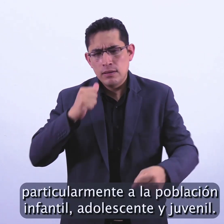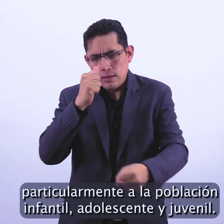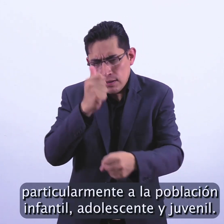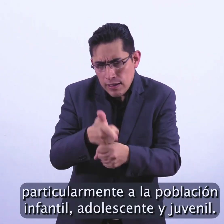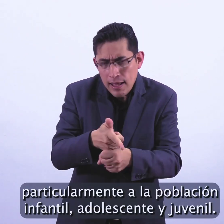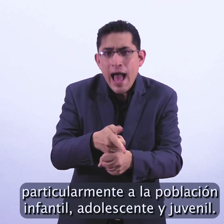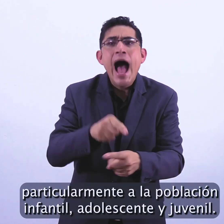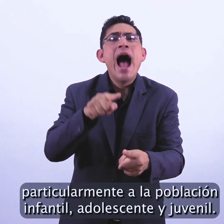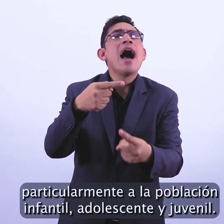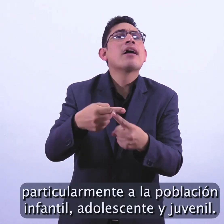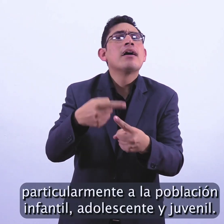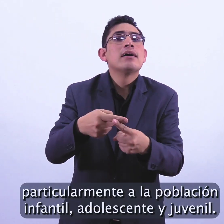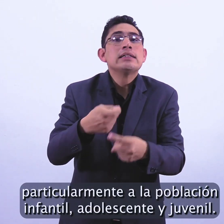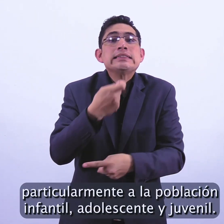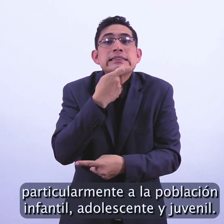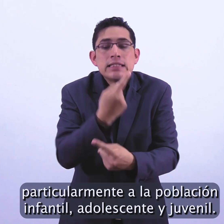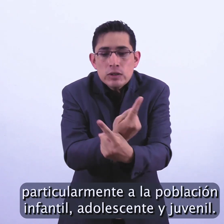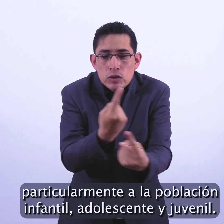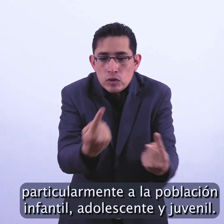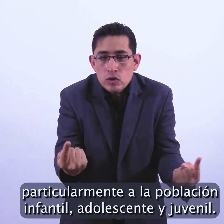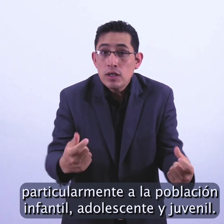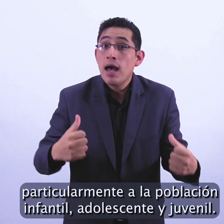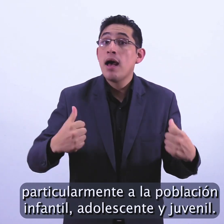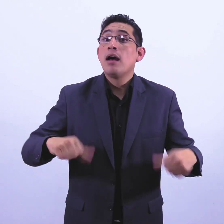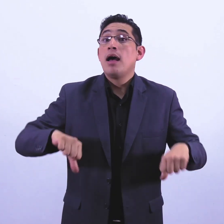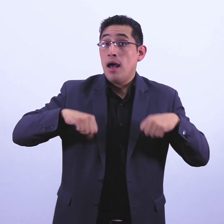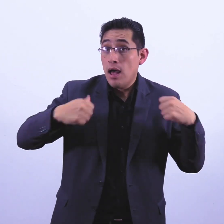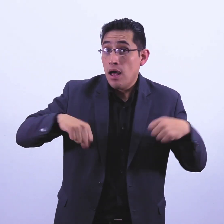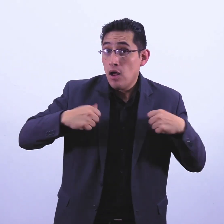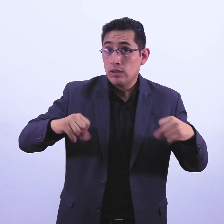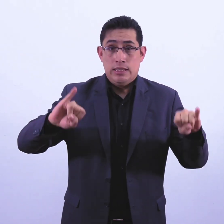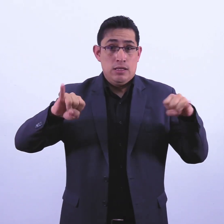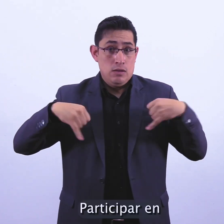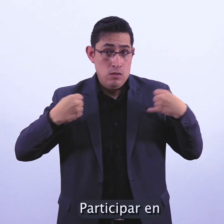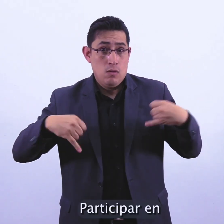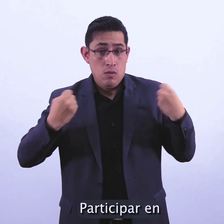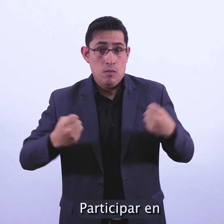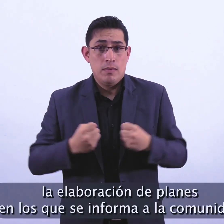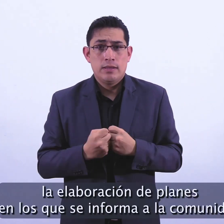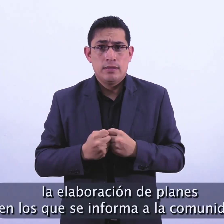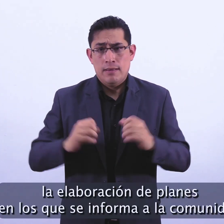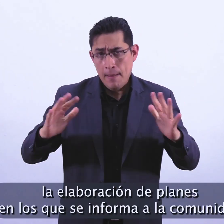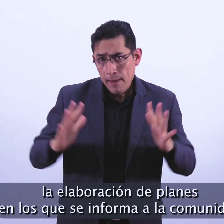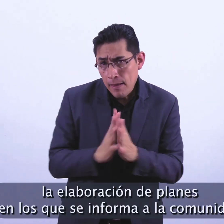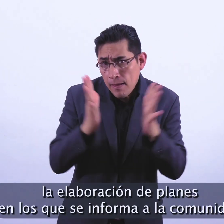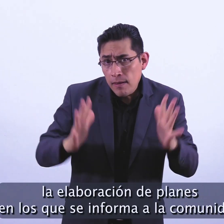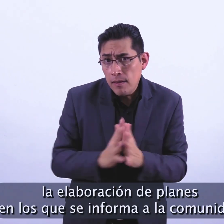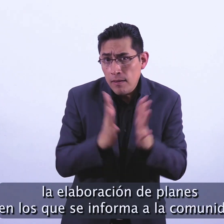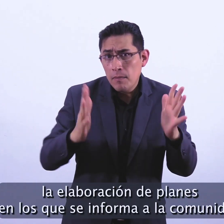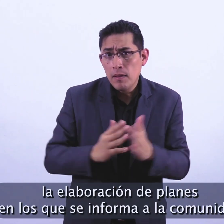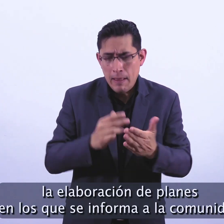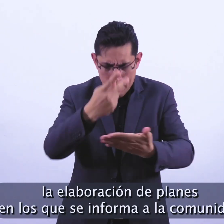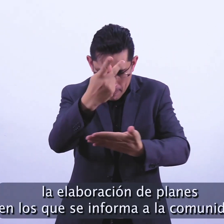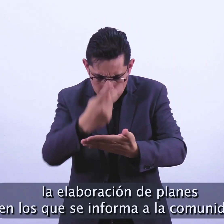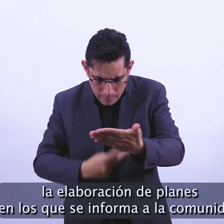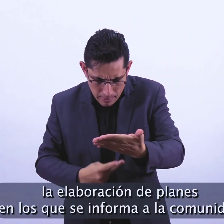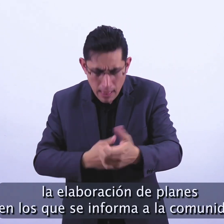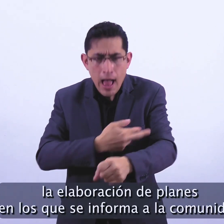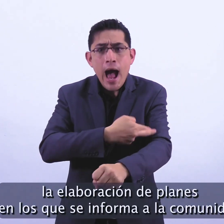la población infantil, adolescente y juvenil. Participar en la elaboración de planes en los que se informe a la comunidad